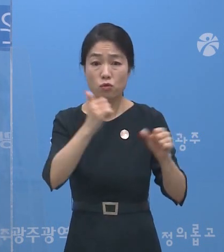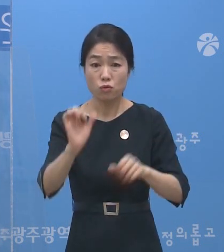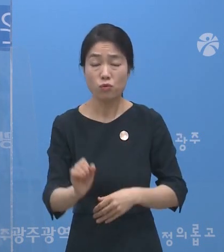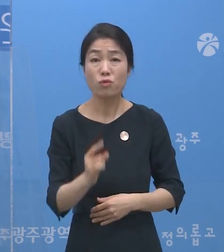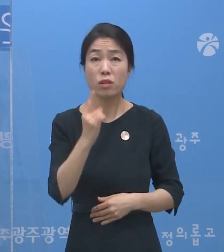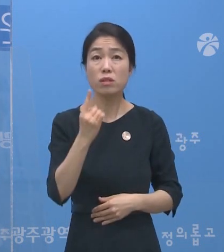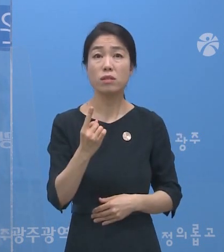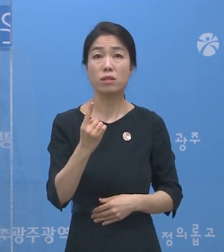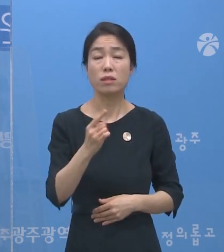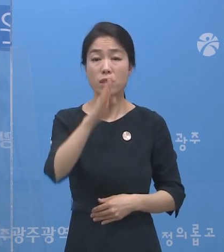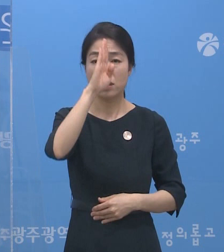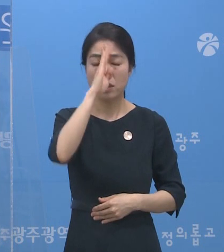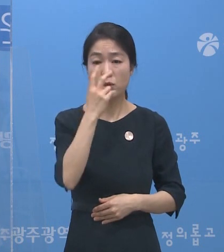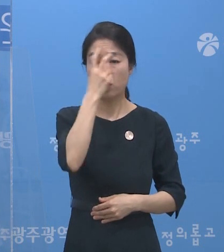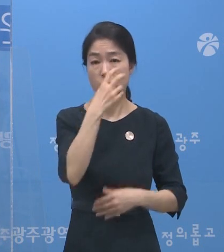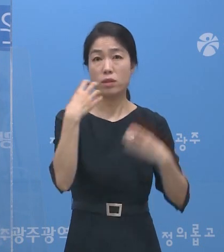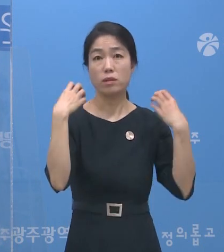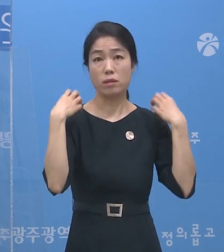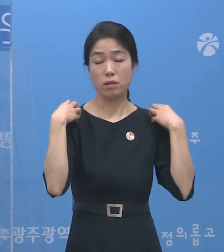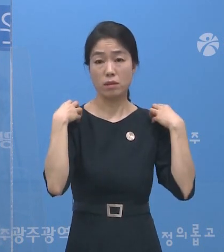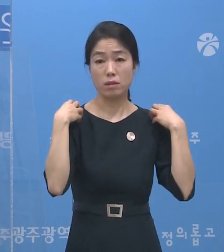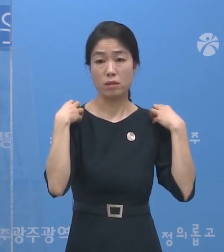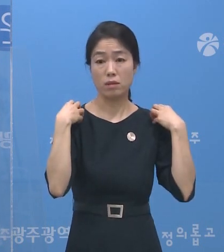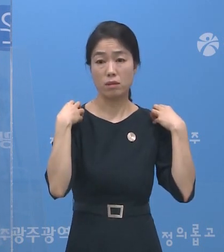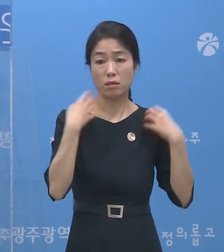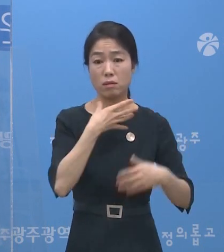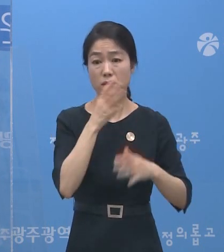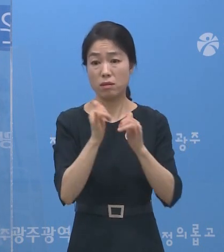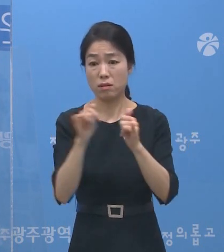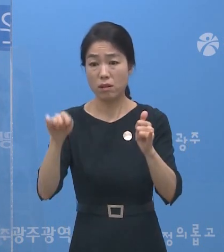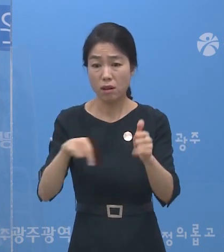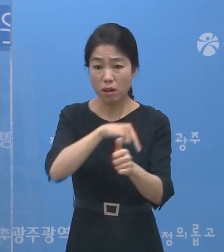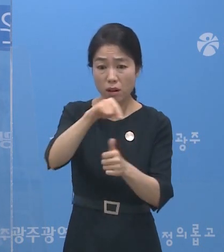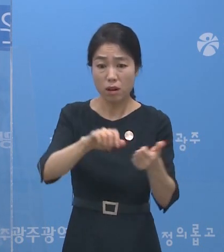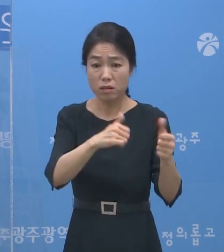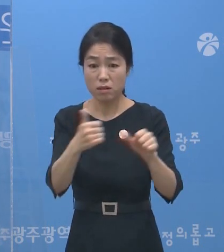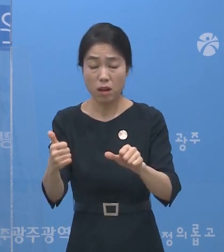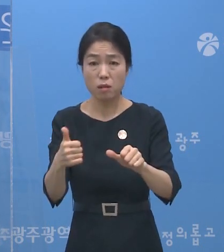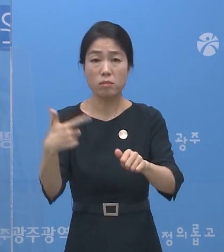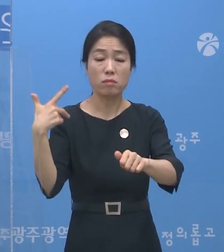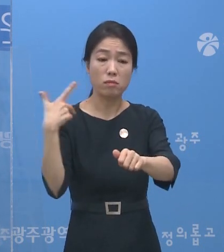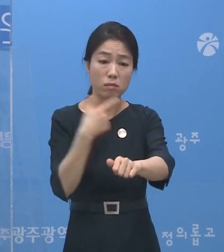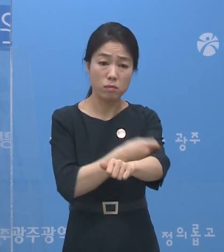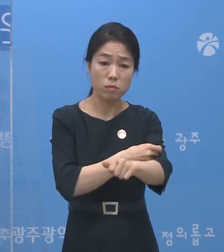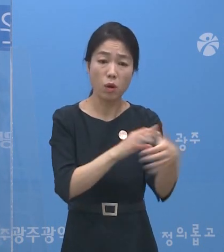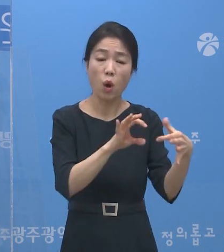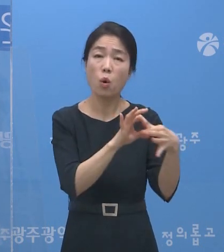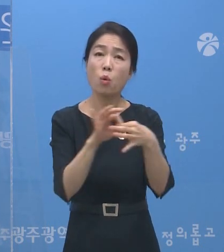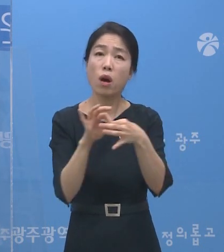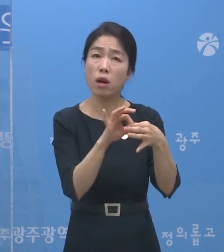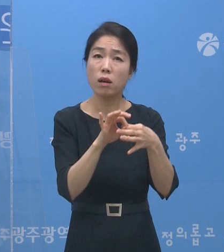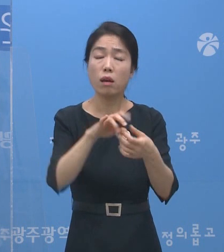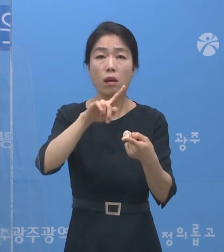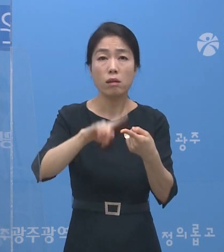질병관리청에서 어르신 사망과 접종 인과성에 대해